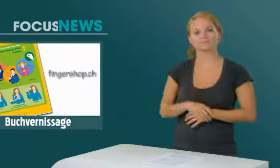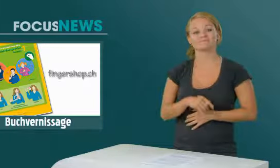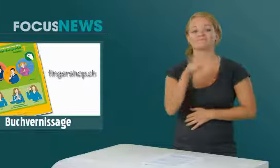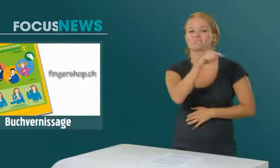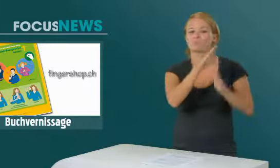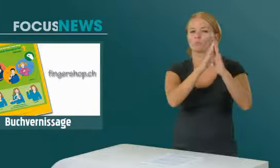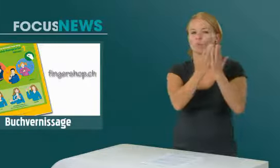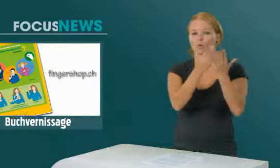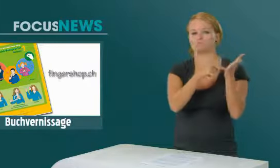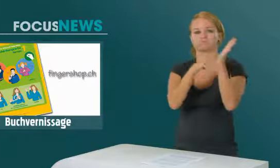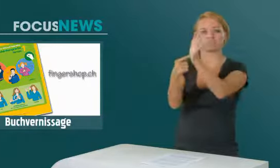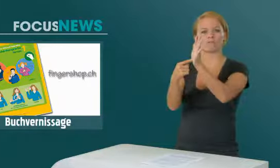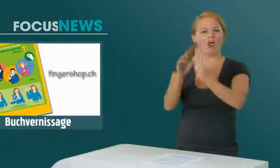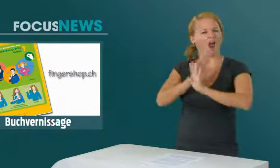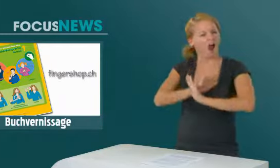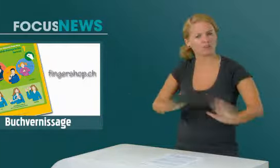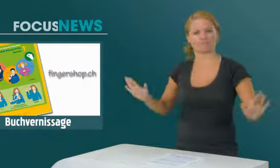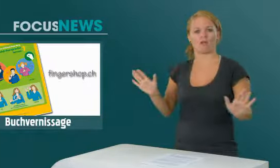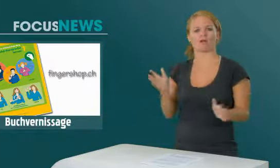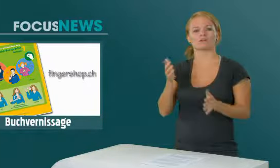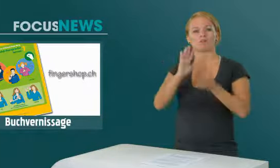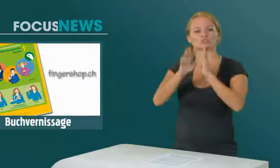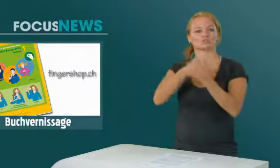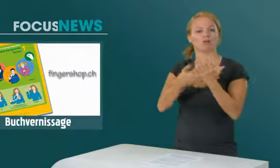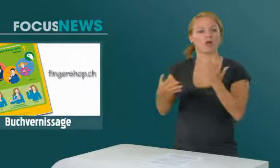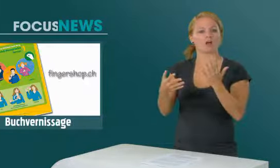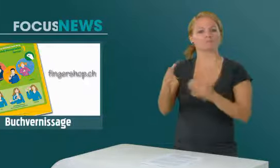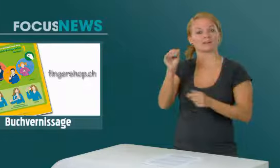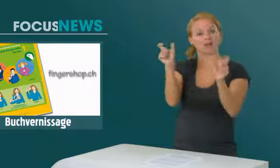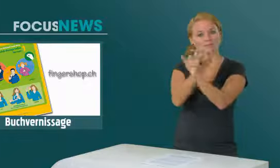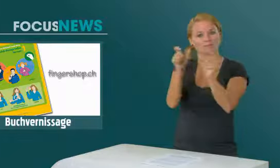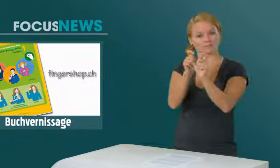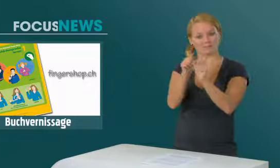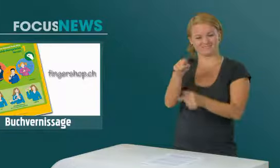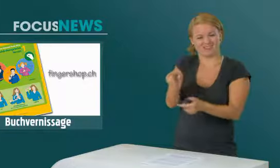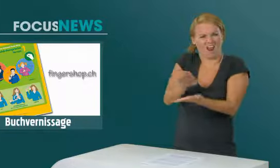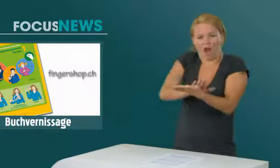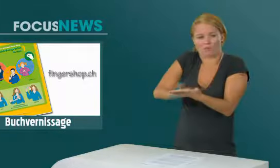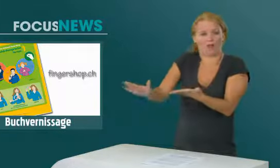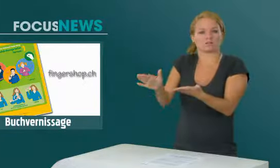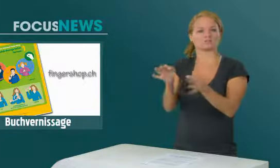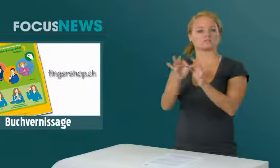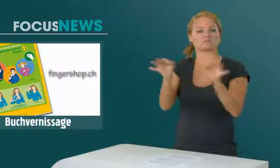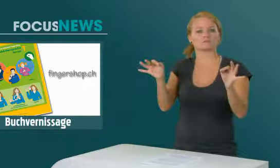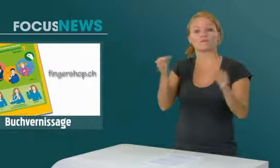Das Buch handelt von der Grundlage der Gebärdensprache und thematisiert Grammatik, einfache Sätze,